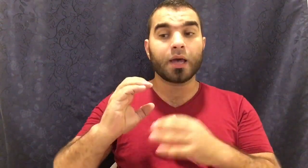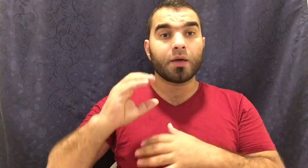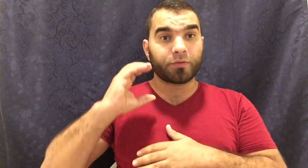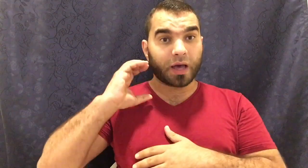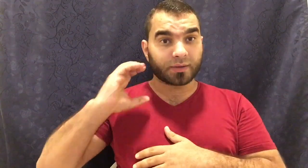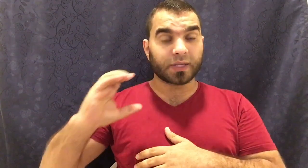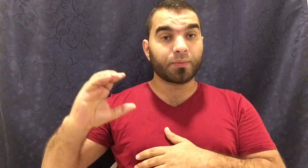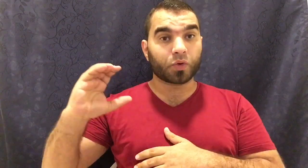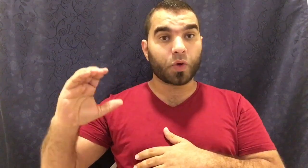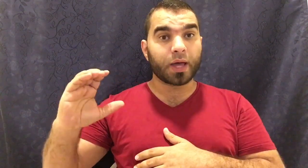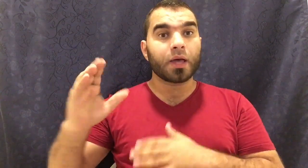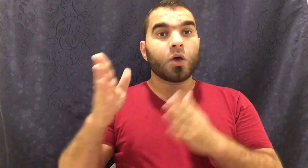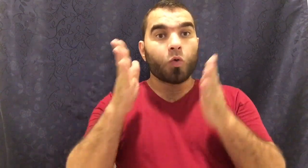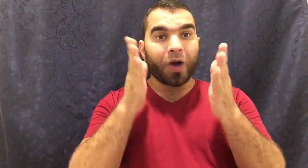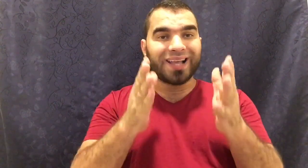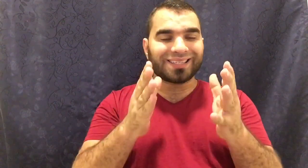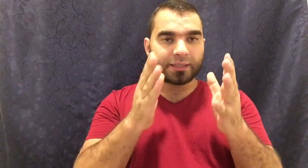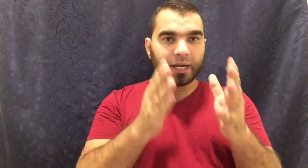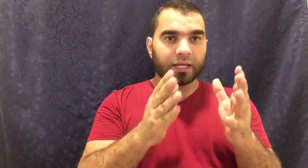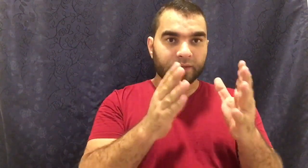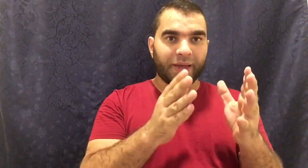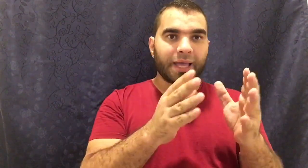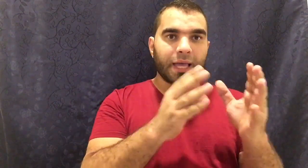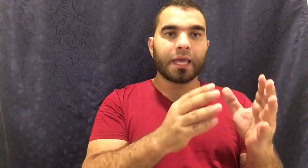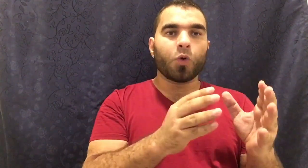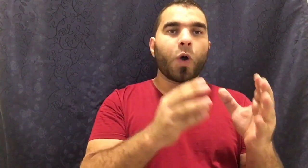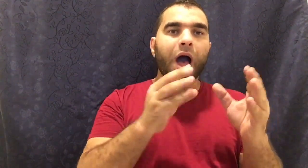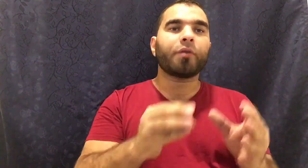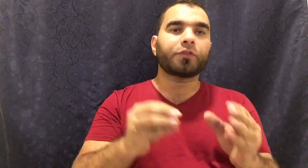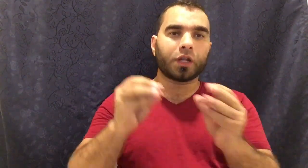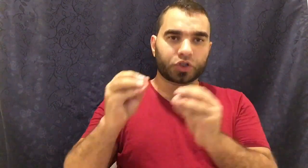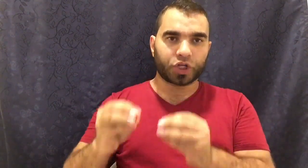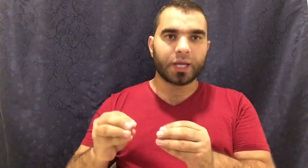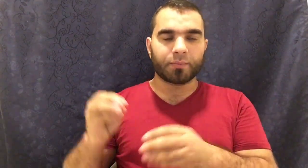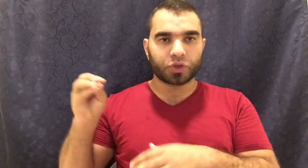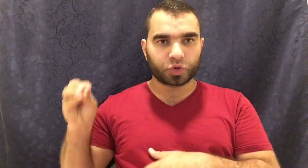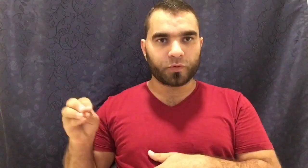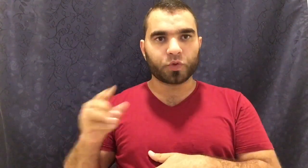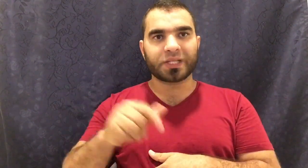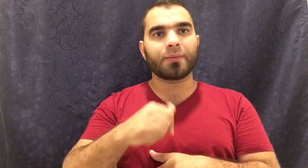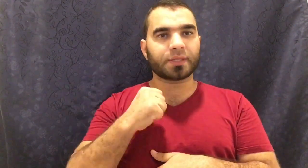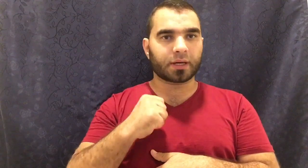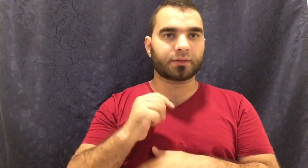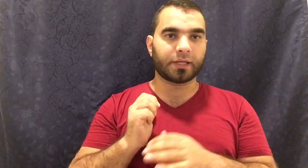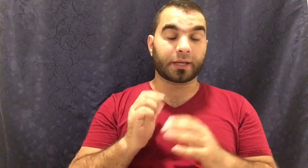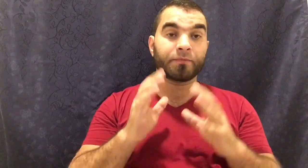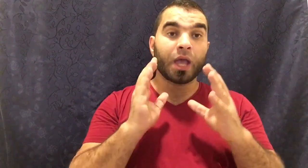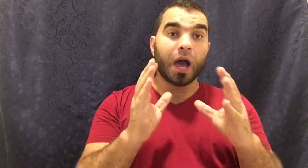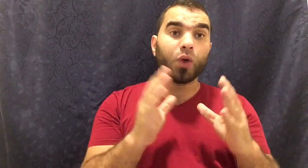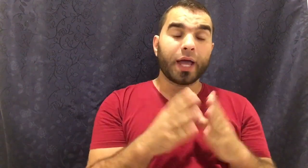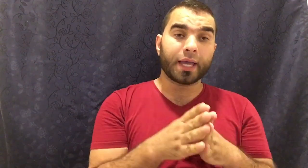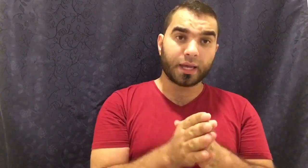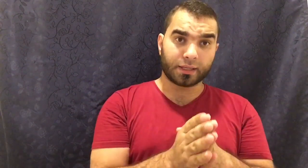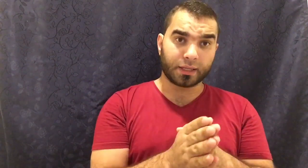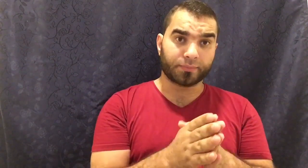في أقسام الرؤى وعايزك تركز معي إيه هو أفضل شيء بتشوفه زي ما ذكرت لك أول حاجة يا أخي الكريم